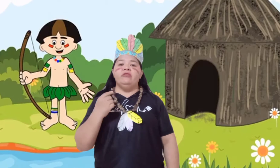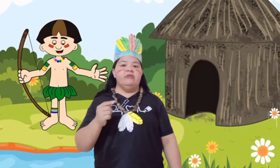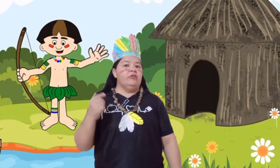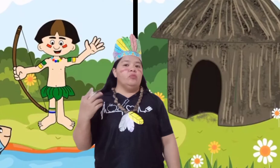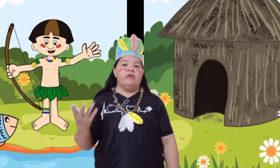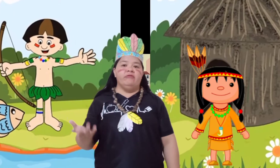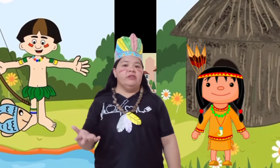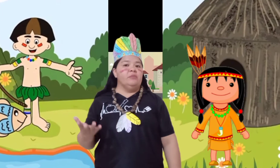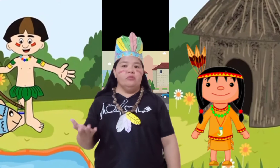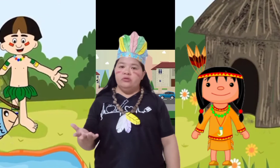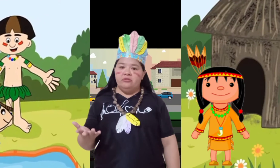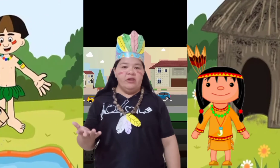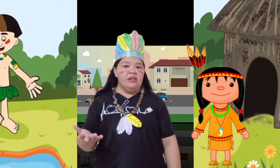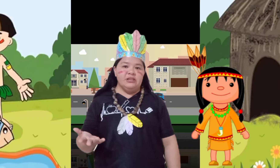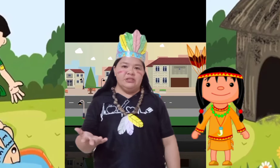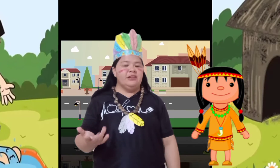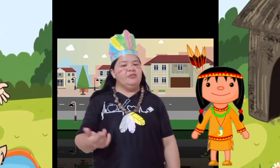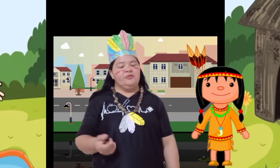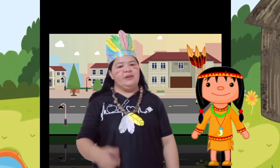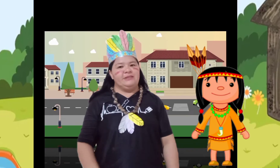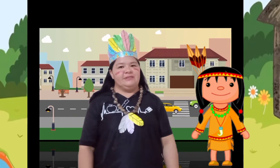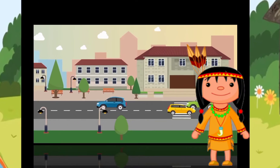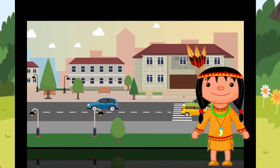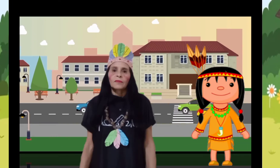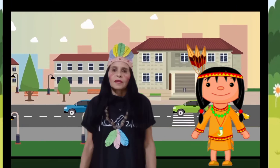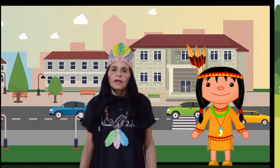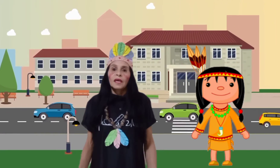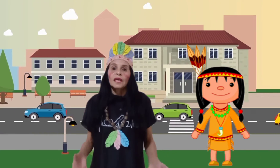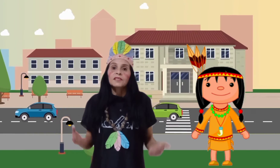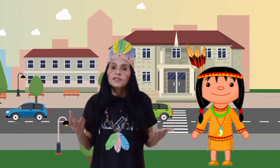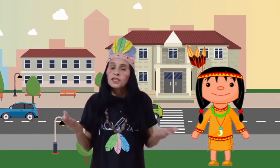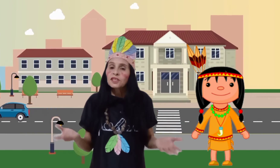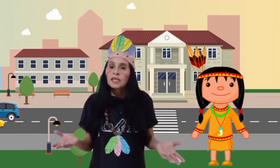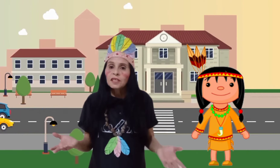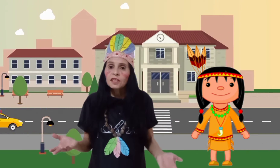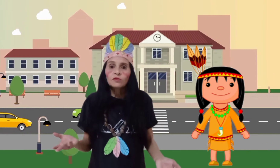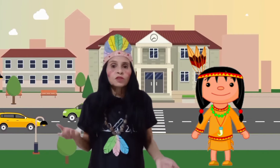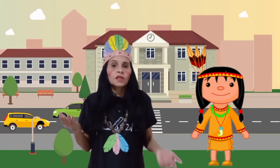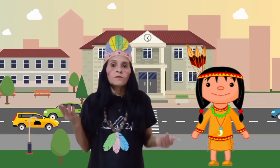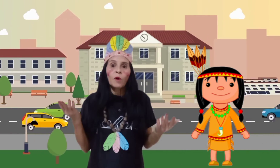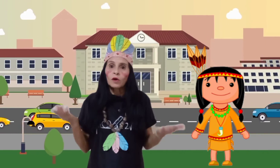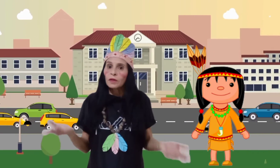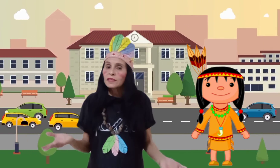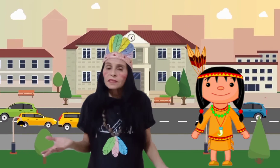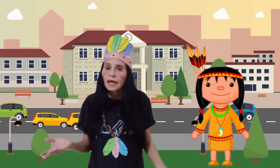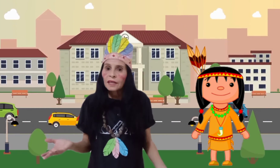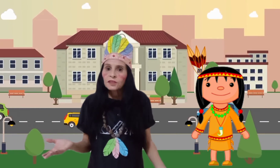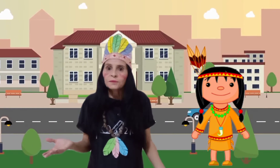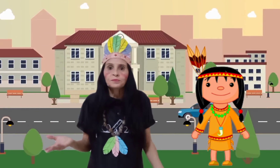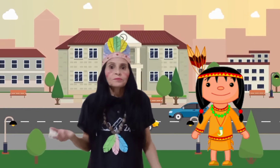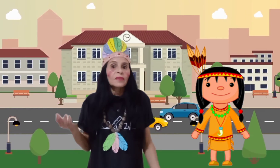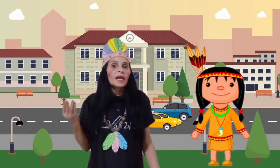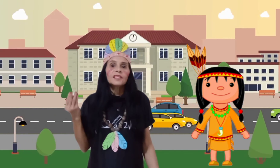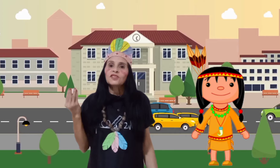vivem uma vida muito feliz na natureza. Existem índios que moram na cidade. Eles